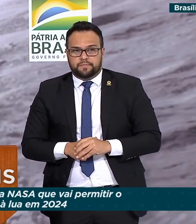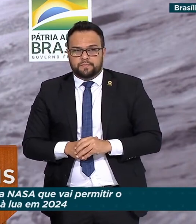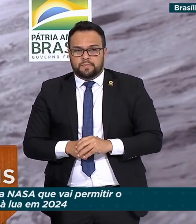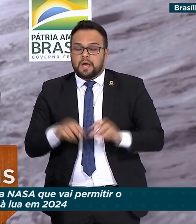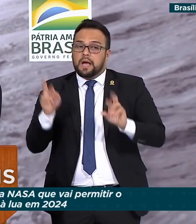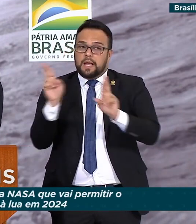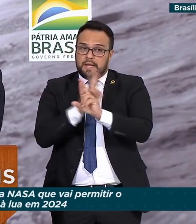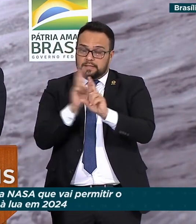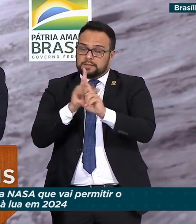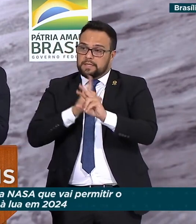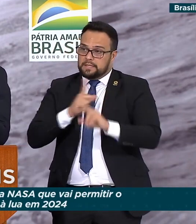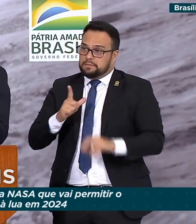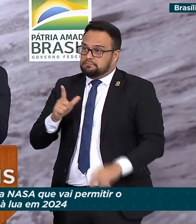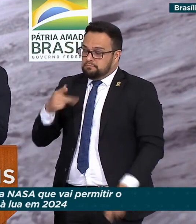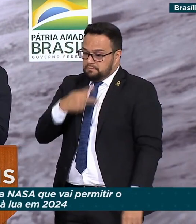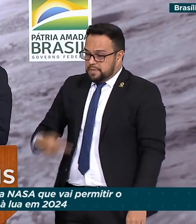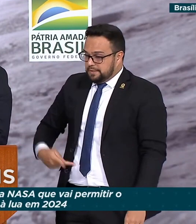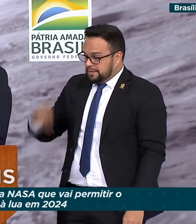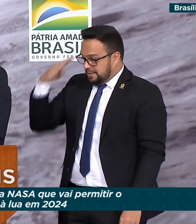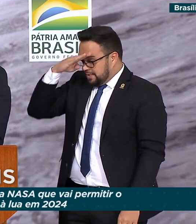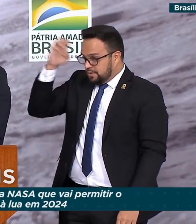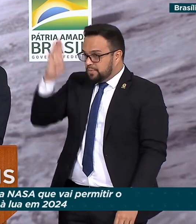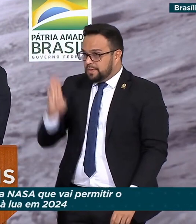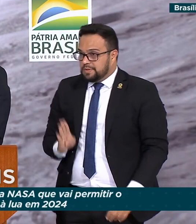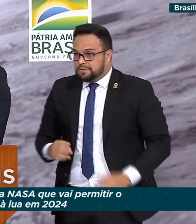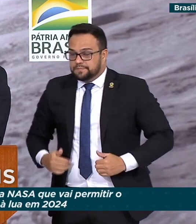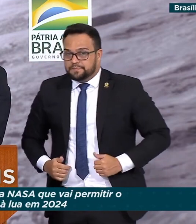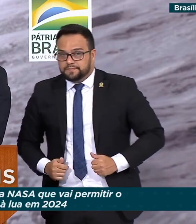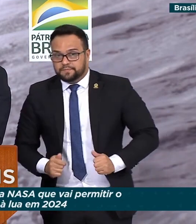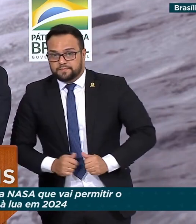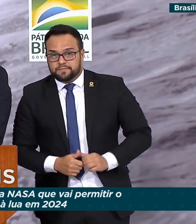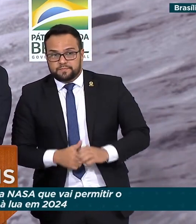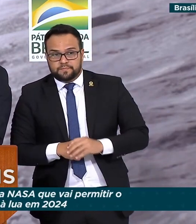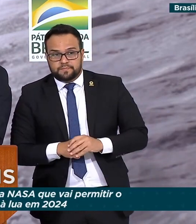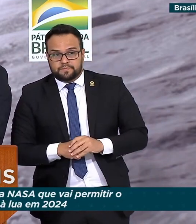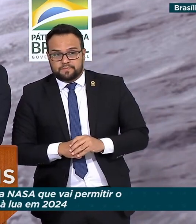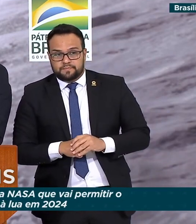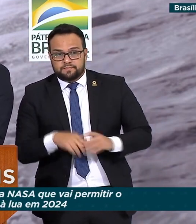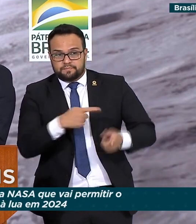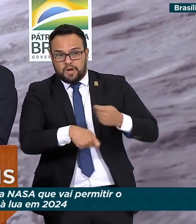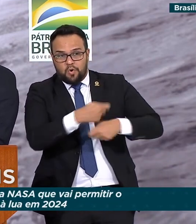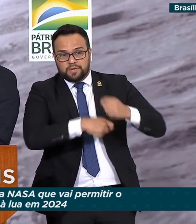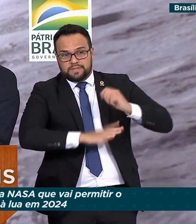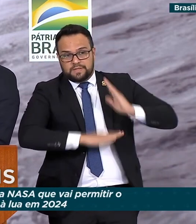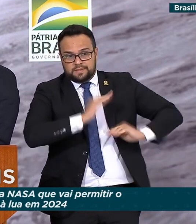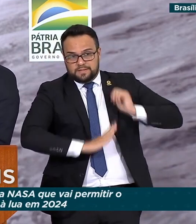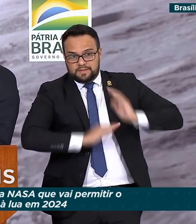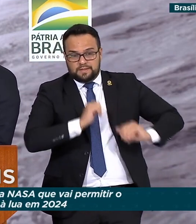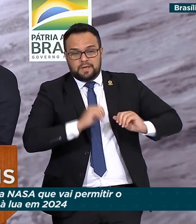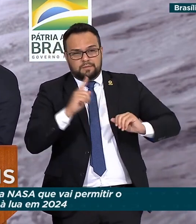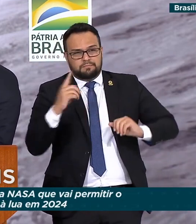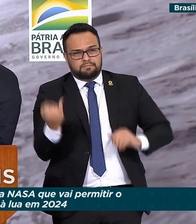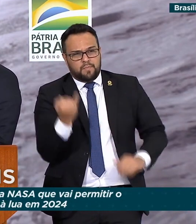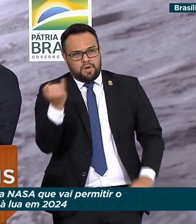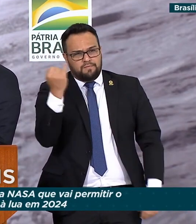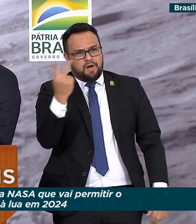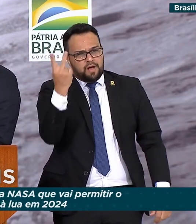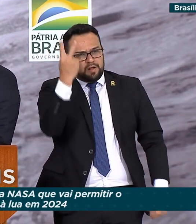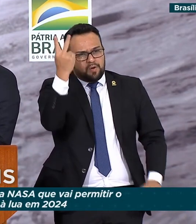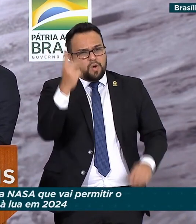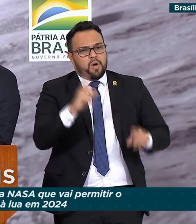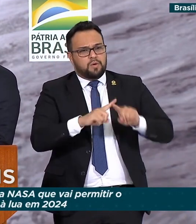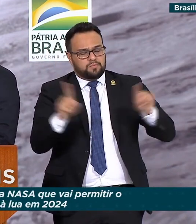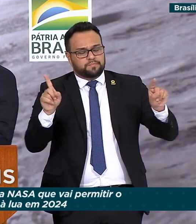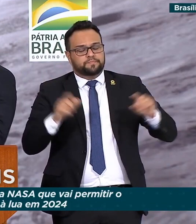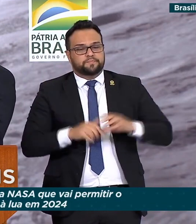um assunto, uma matéria de energia, mas onde as relações exteriores, negociação, os profissionais da negociação têm seu grande valor. Foi assim também nesse